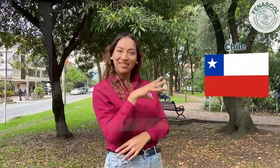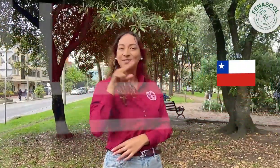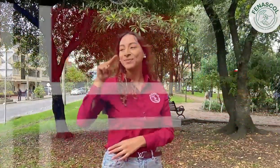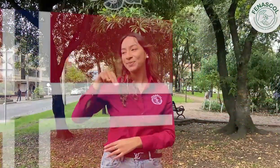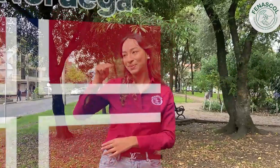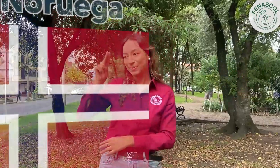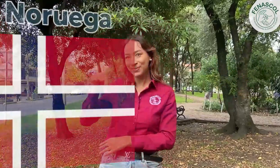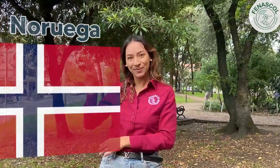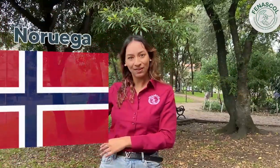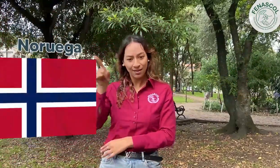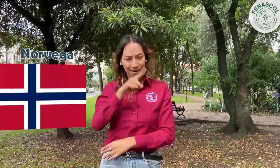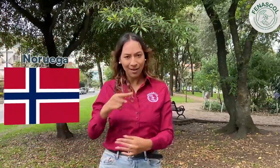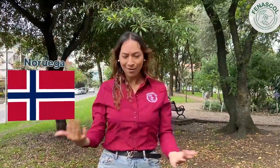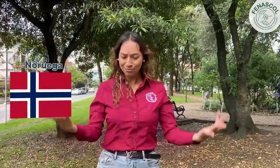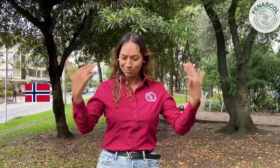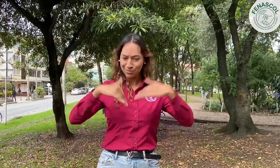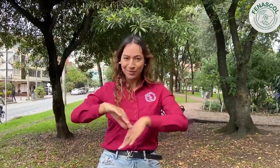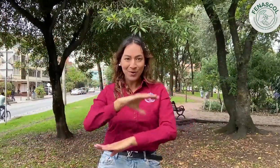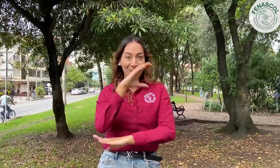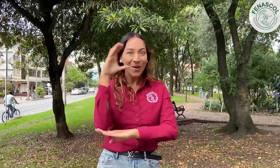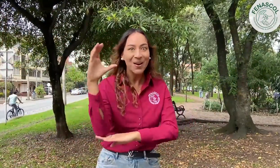¡Ven, vamos!